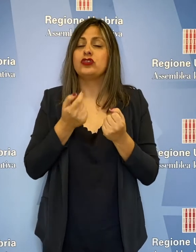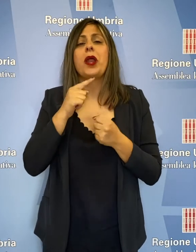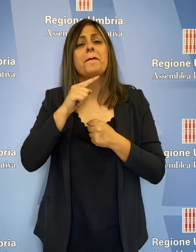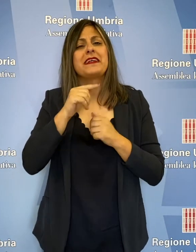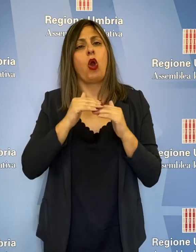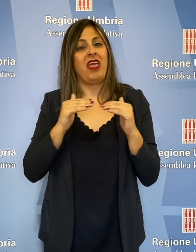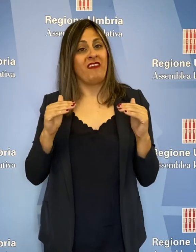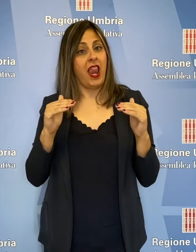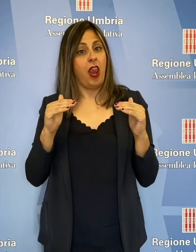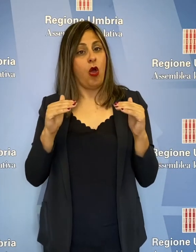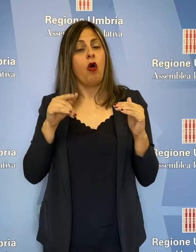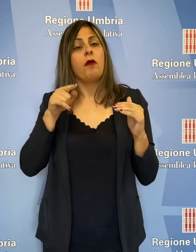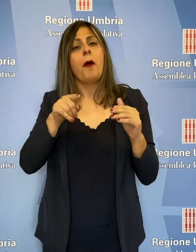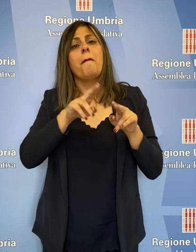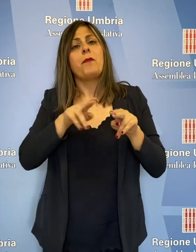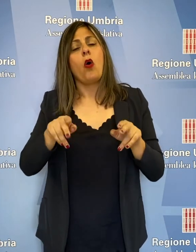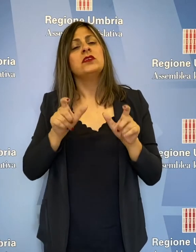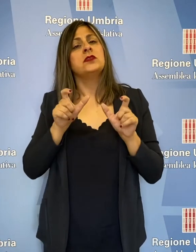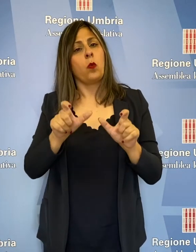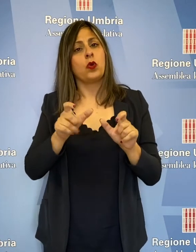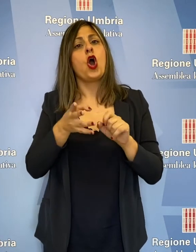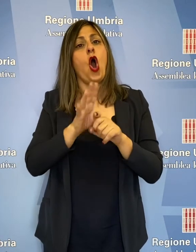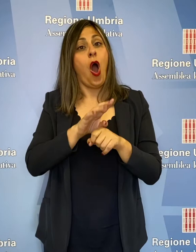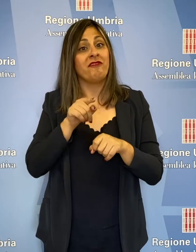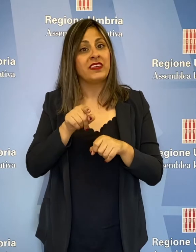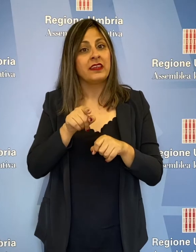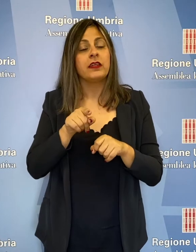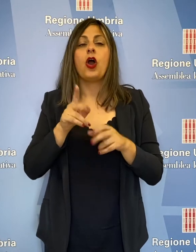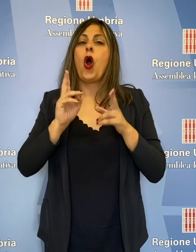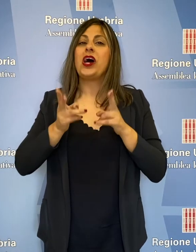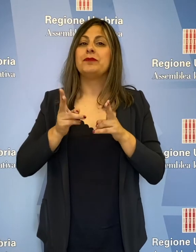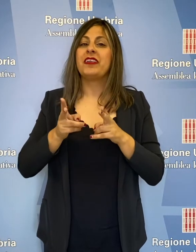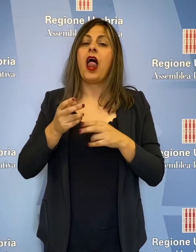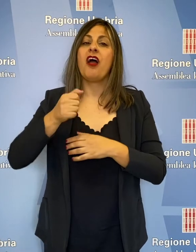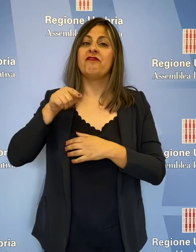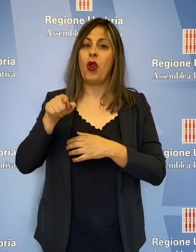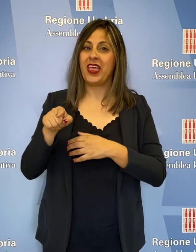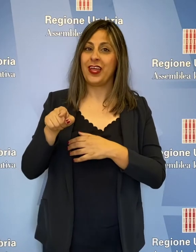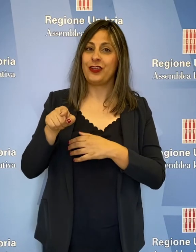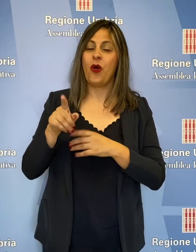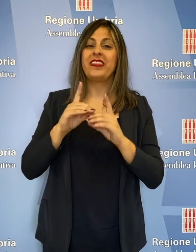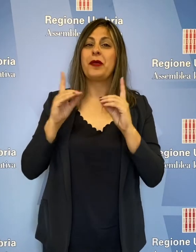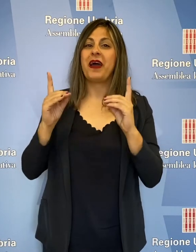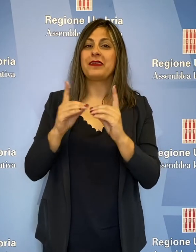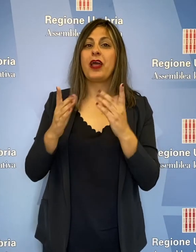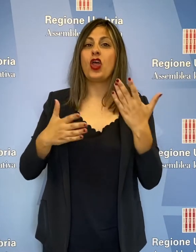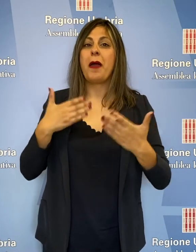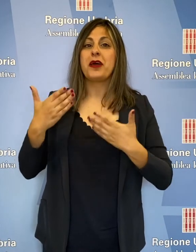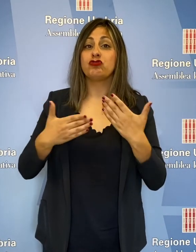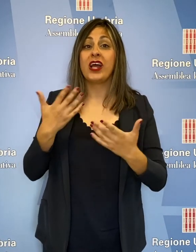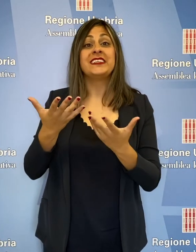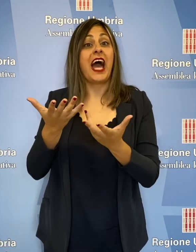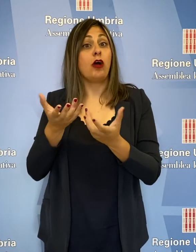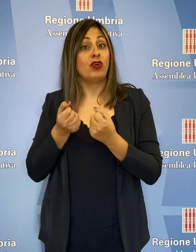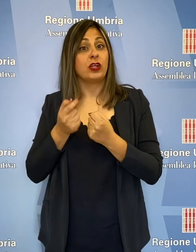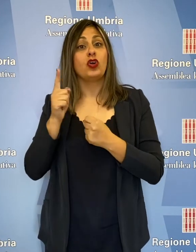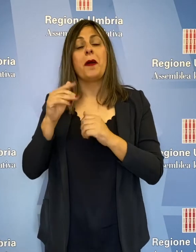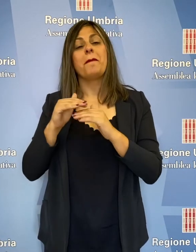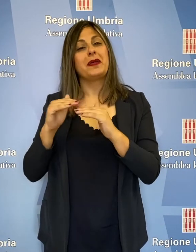Accettazione di primo livello con posti dedicati al Covid, ospedale di Foligno, Dipartimento di Emergenza e Accettazione di